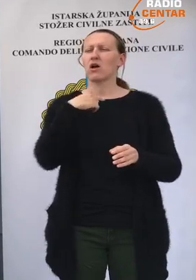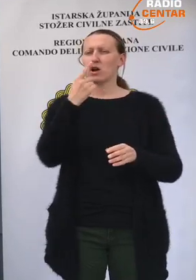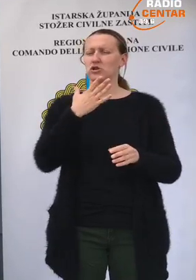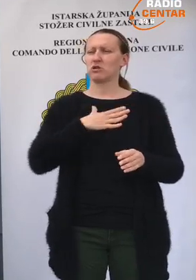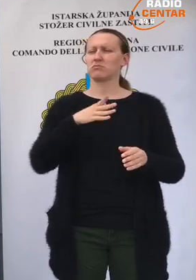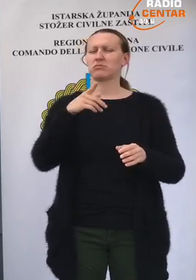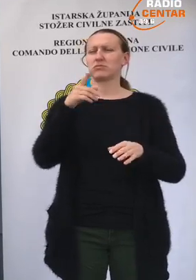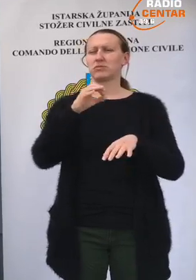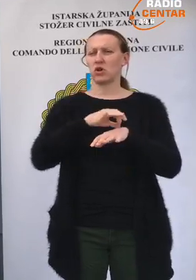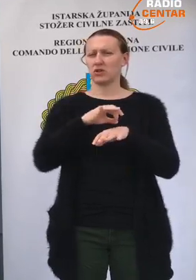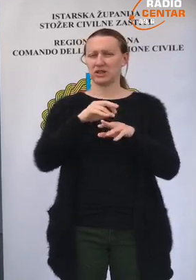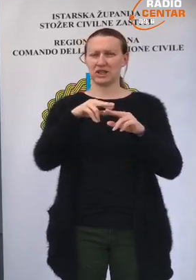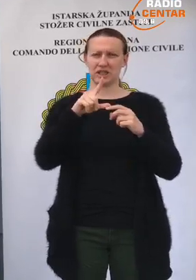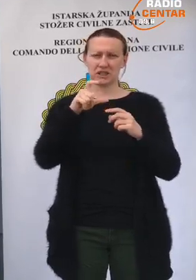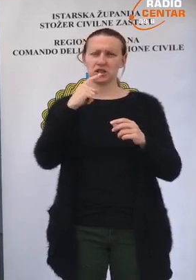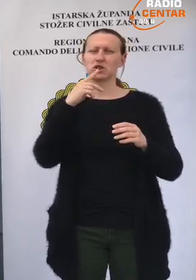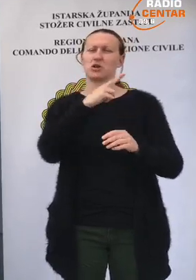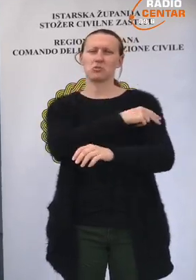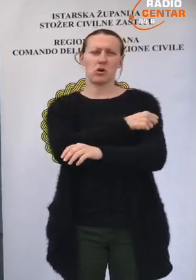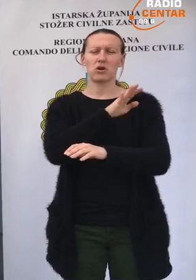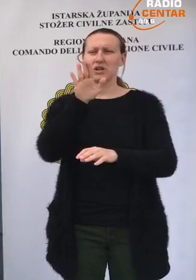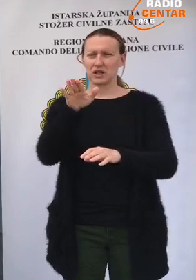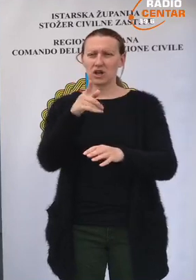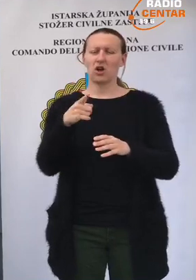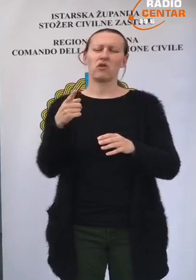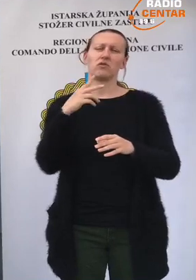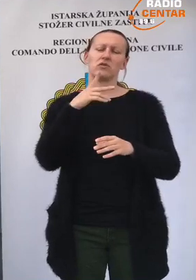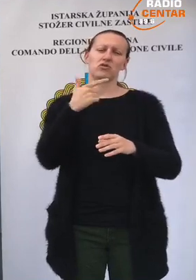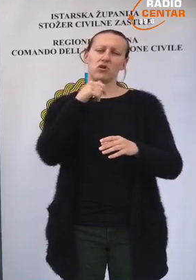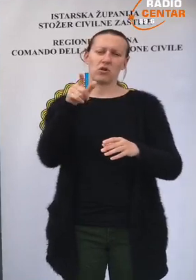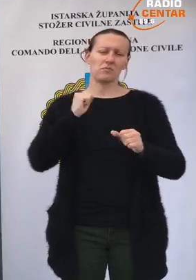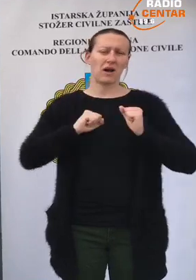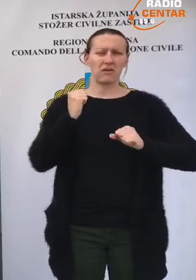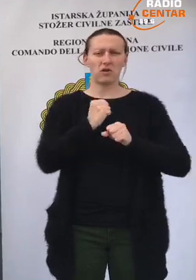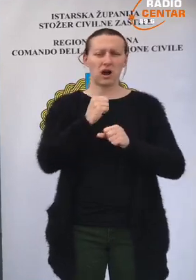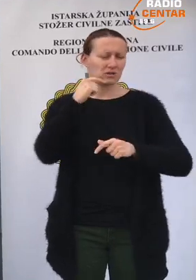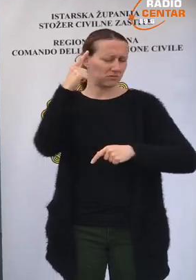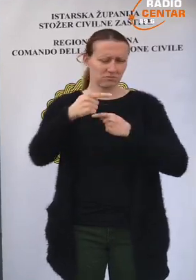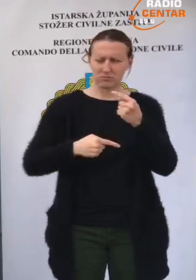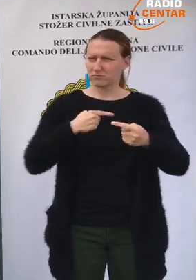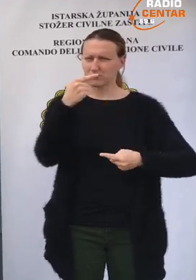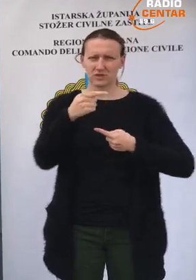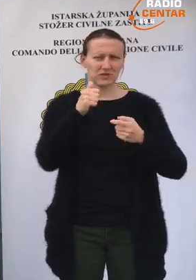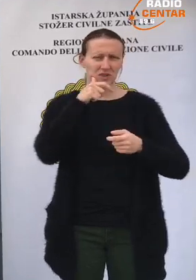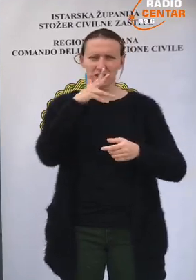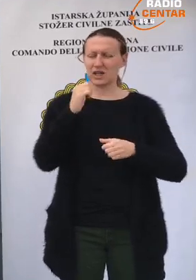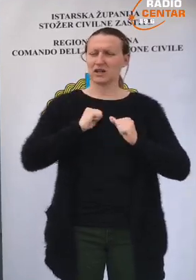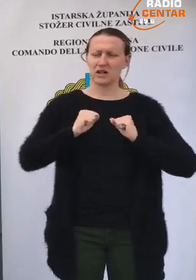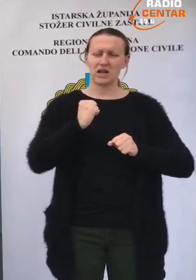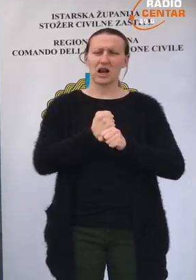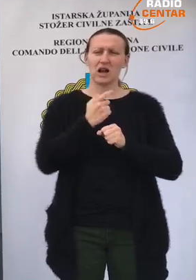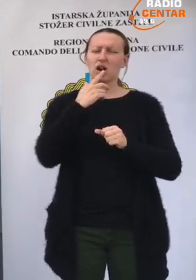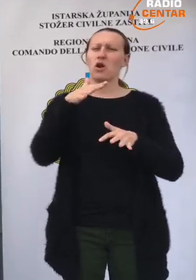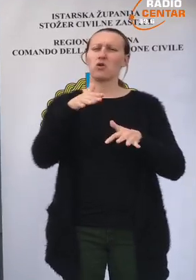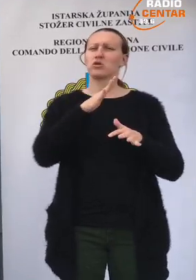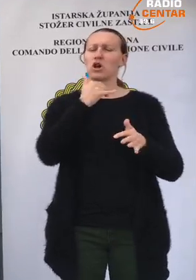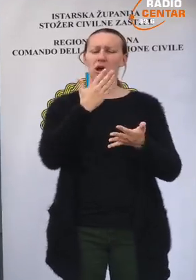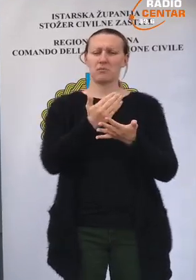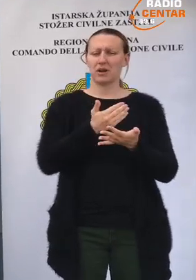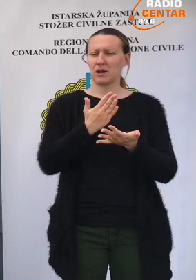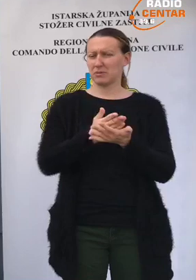i doktoricu Irenu Hrstić i bolnicu i njihov doprinos koji dano-nočno daju kako bi se ljudi što prije